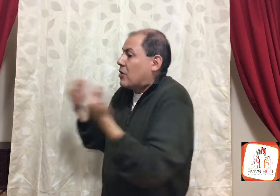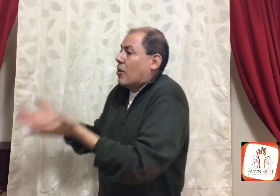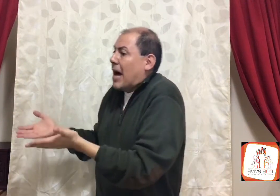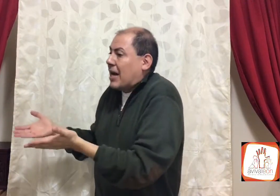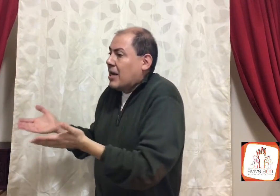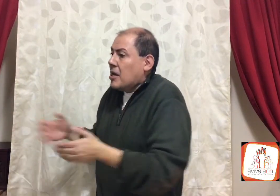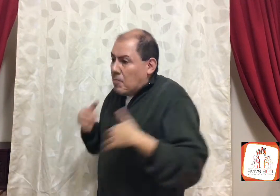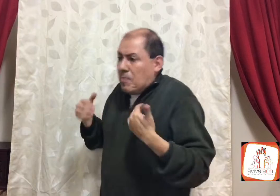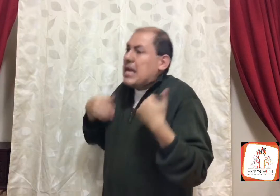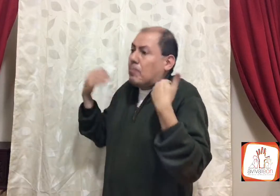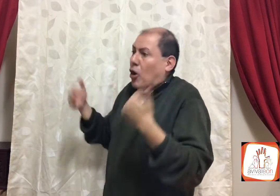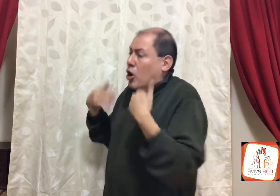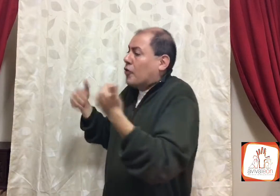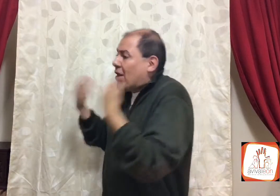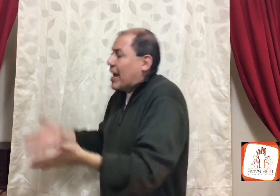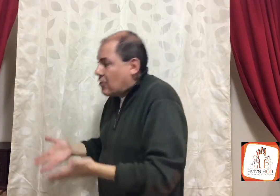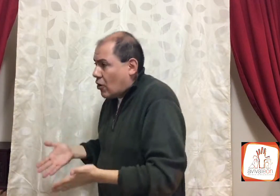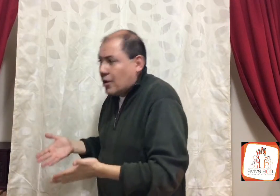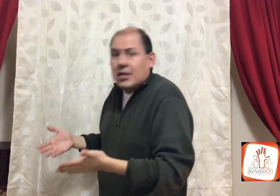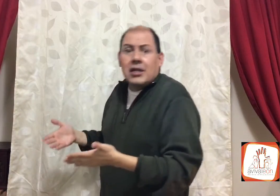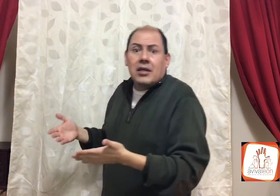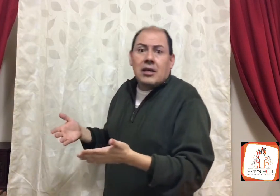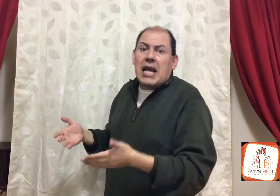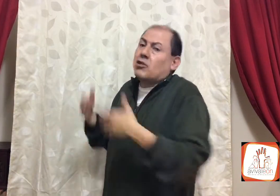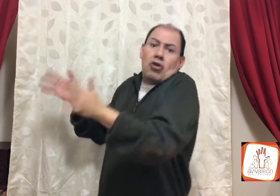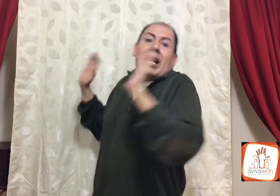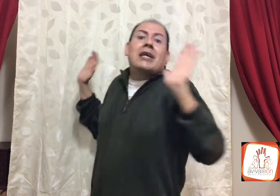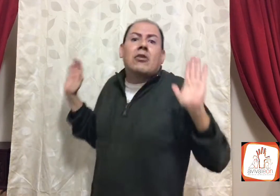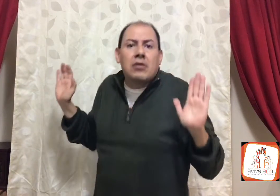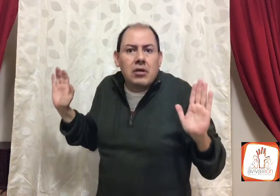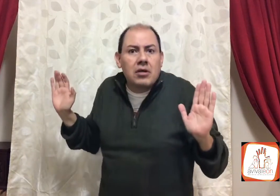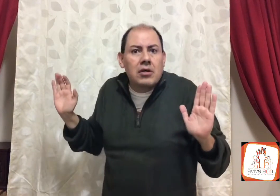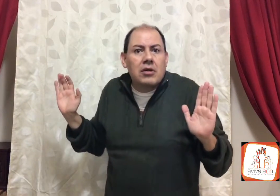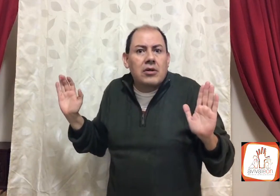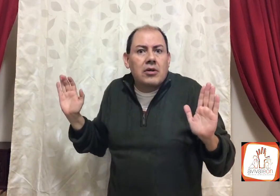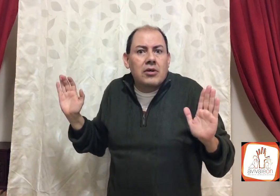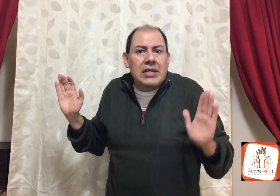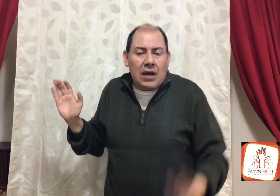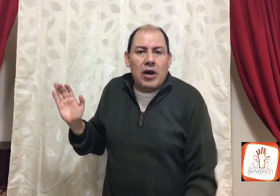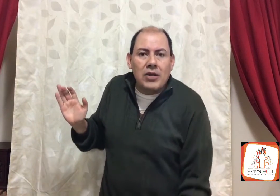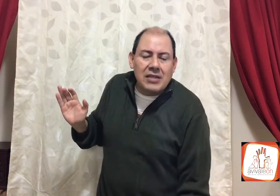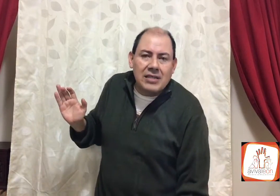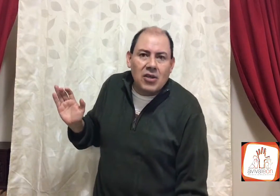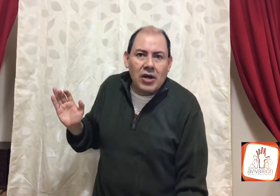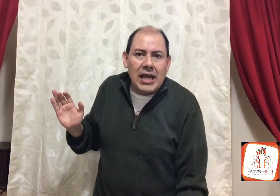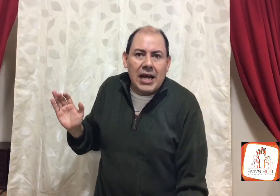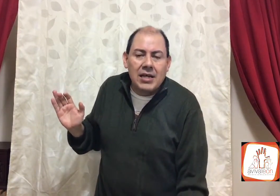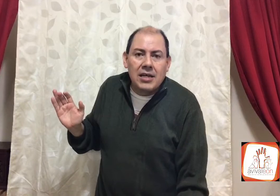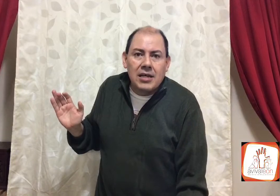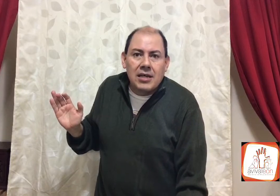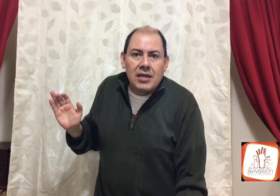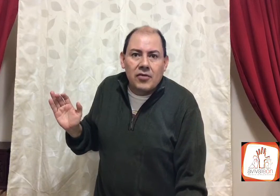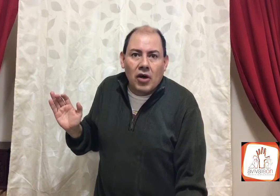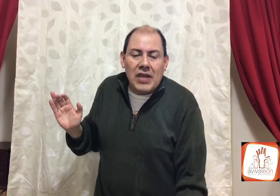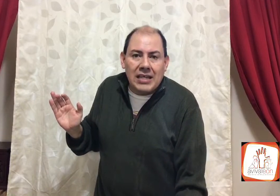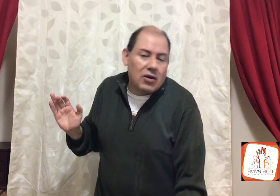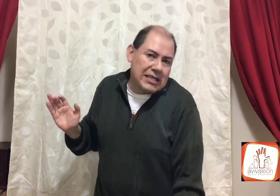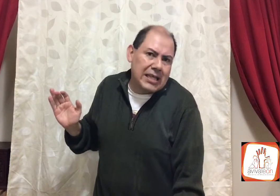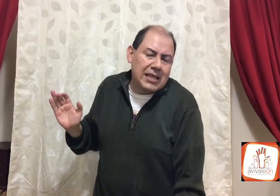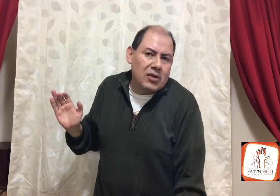robar, y por lo tanto, es correcto, de acuerdo a esta historia, no, de lo que está haciendo,